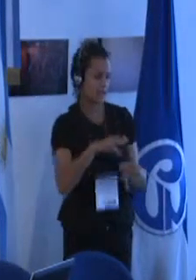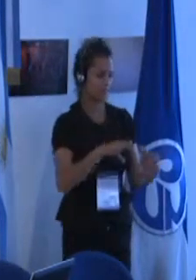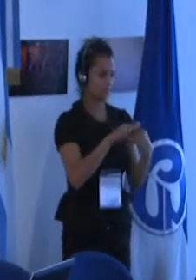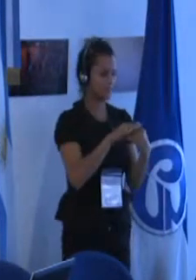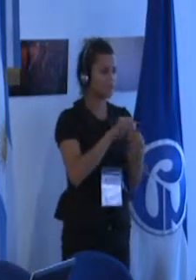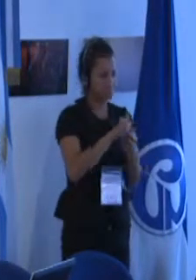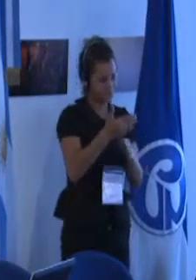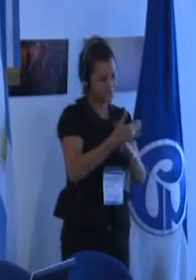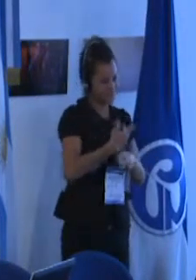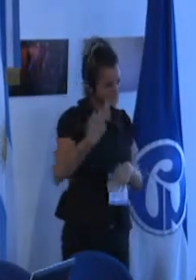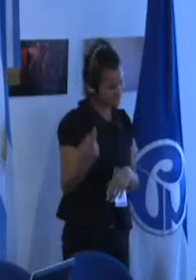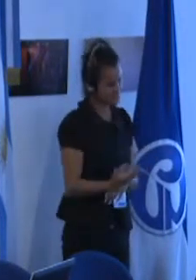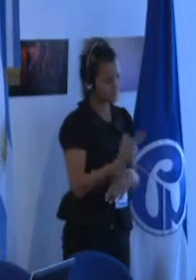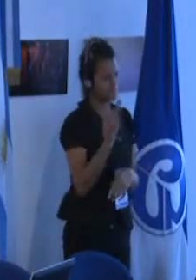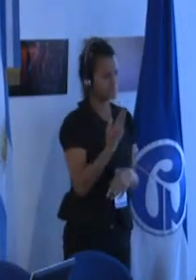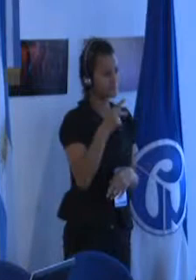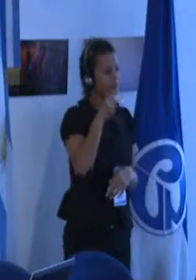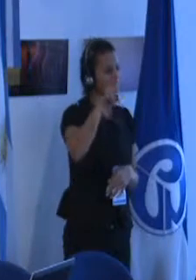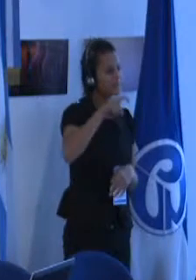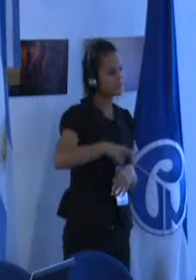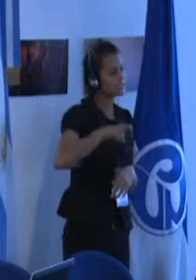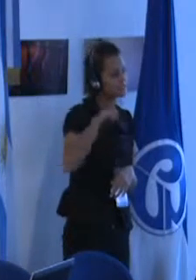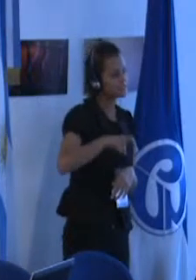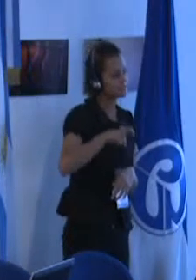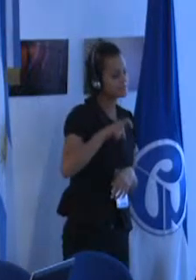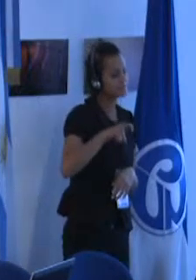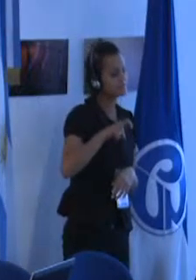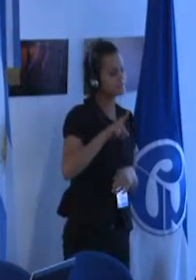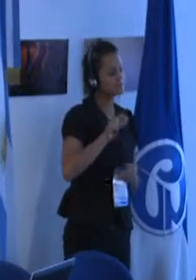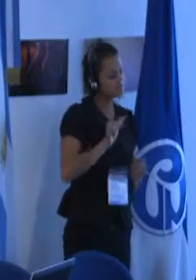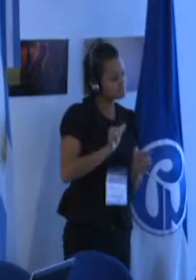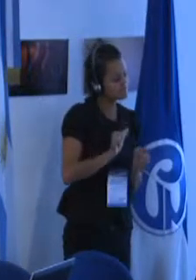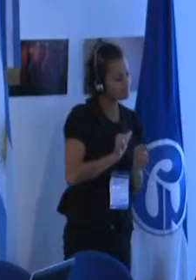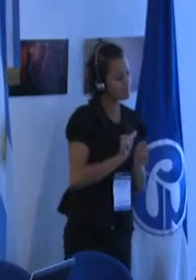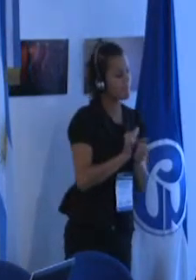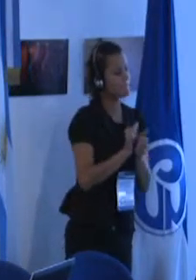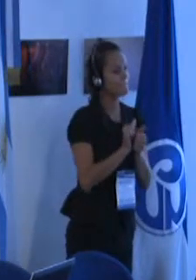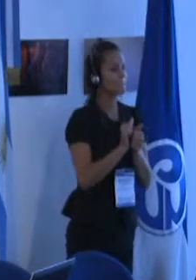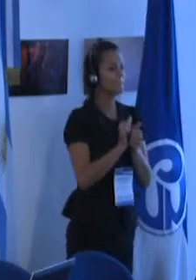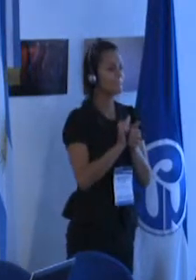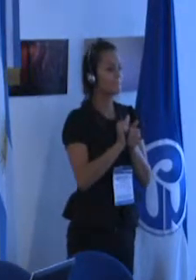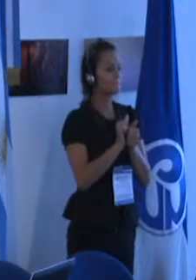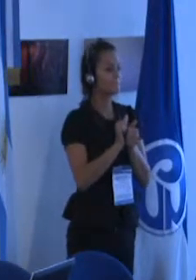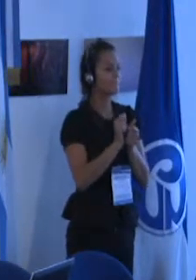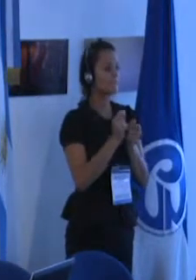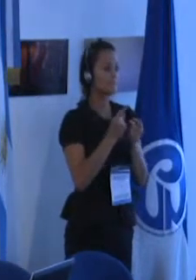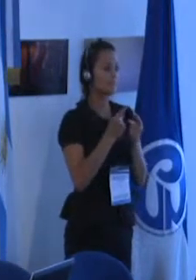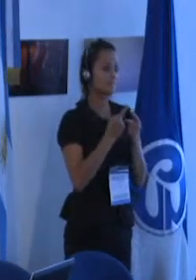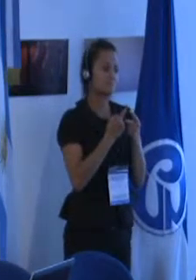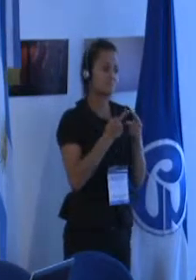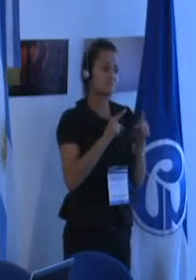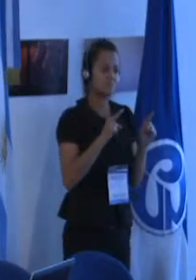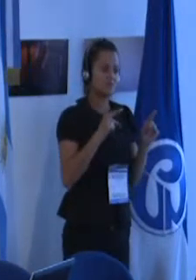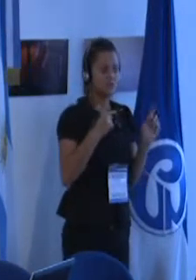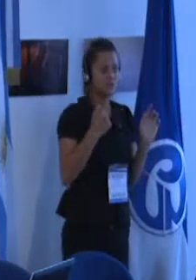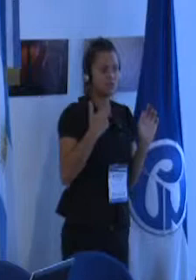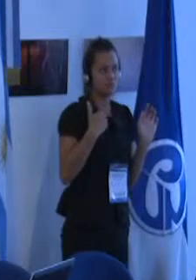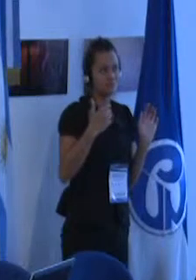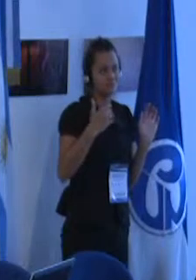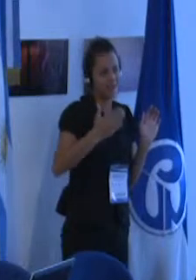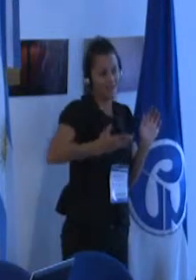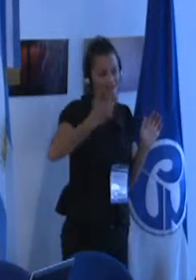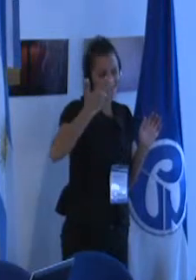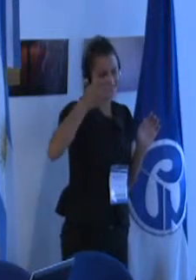repetido se necesita acompañar pero me parece en todo caso en todo caso así ocurre en Francia